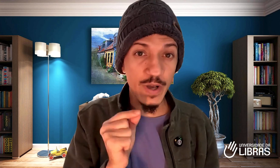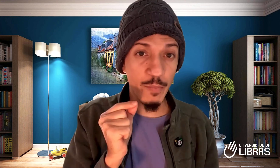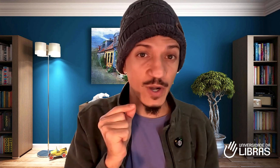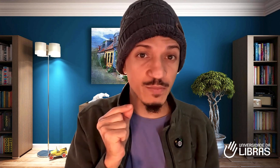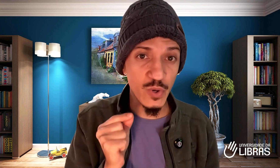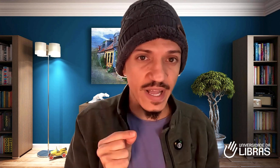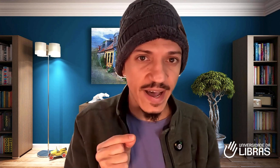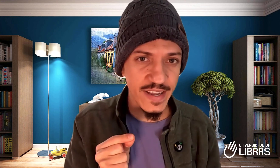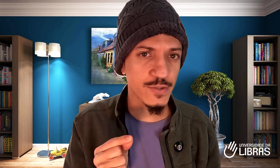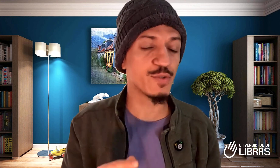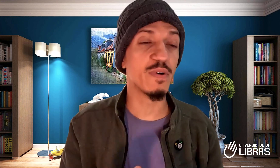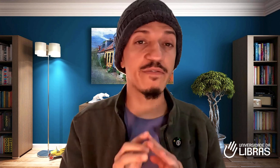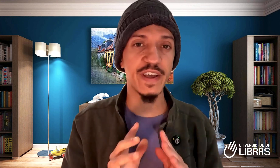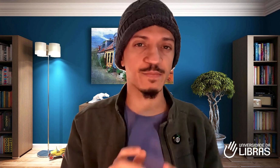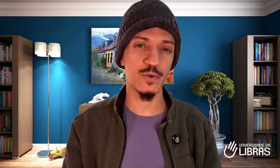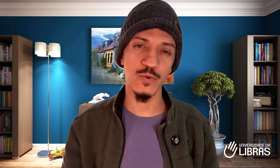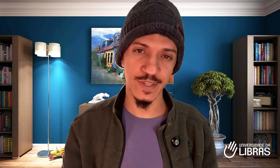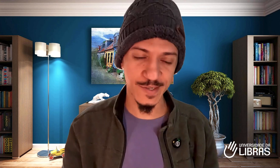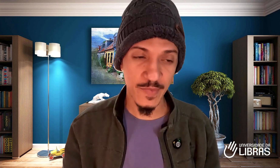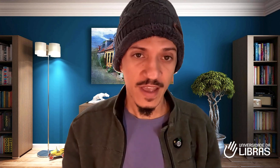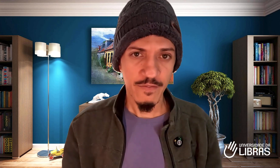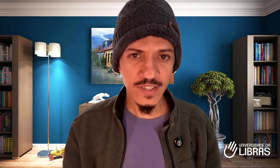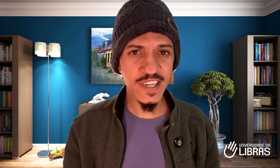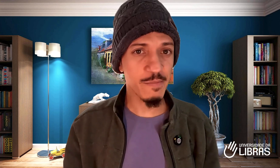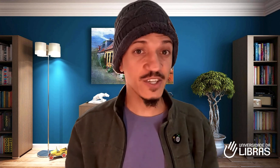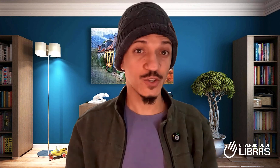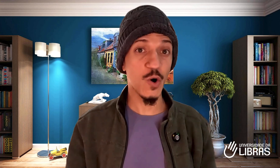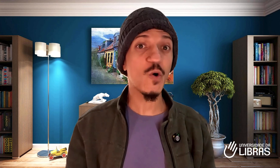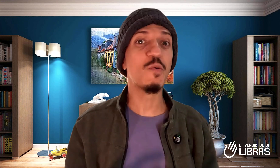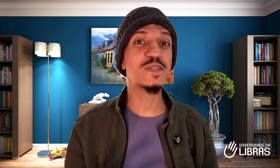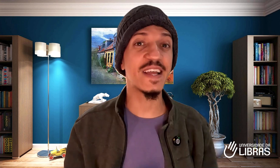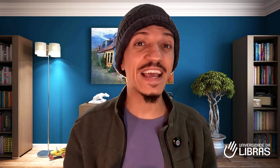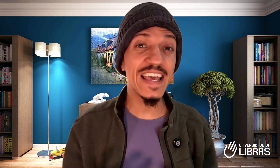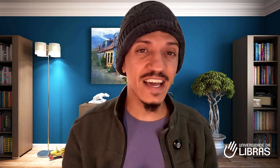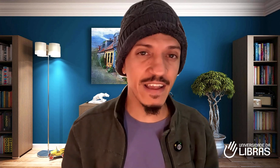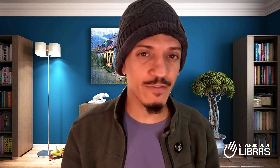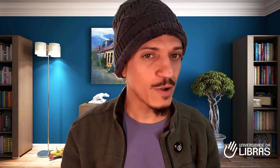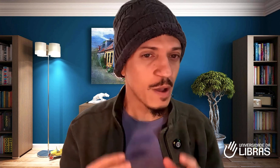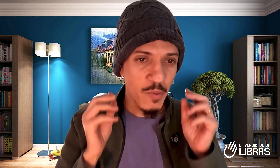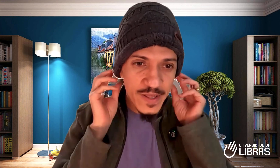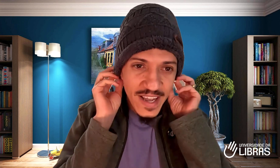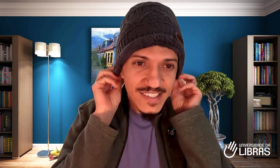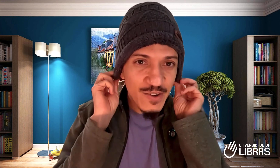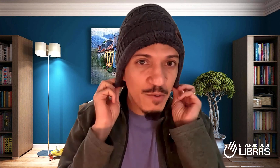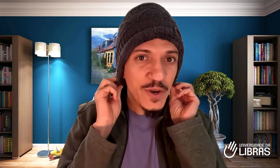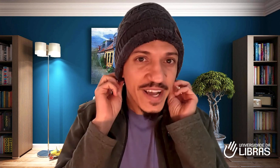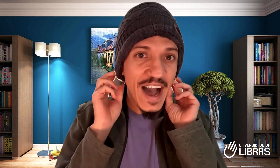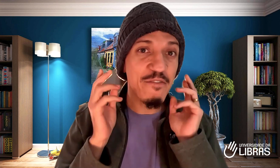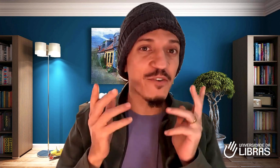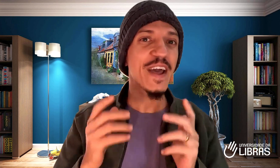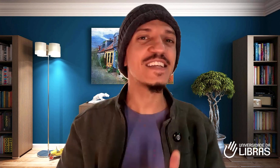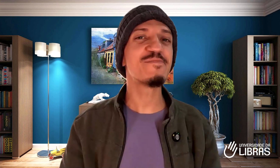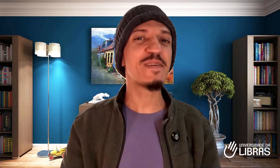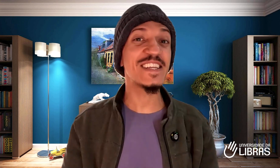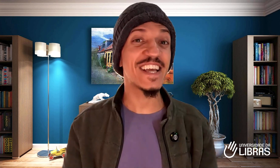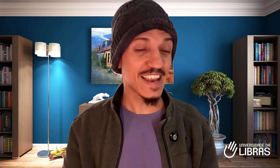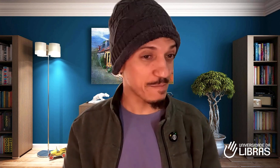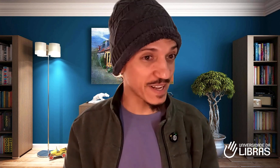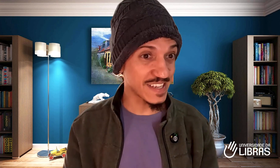pode mudar isso de uma vez por todas. Você já imaginou como seria incrível poder se comunicar fluentemente em Libras em